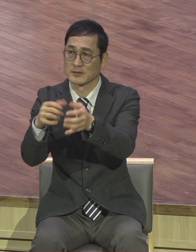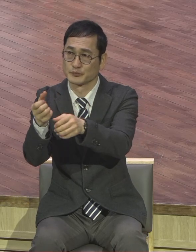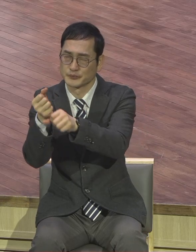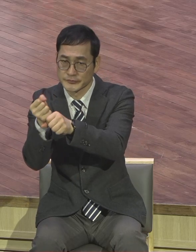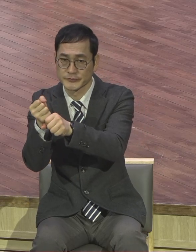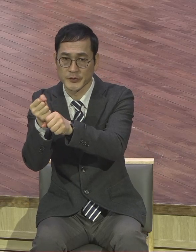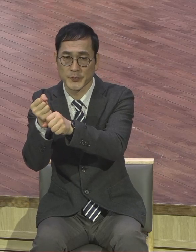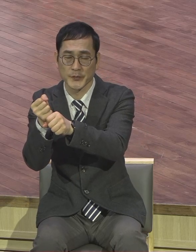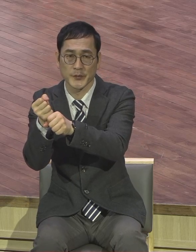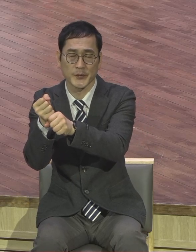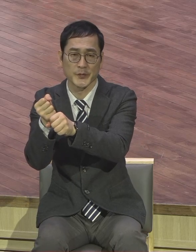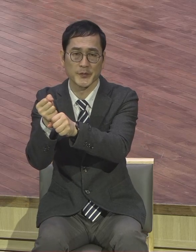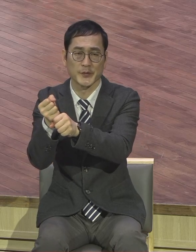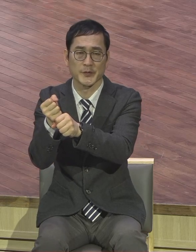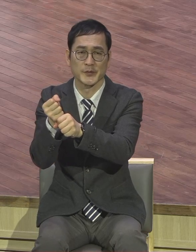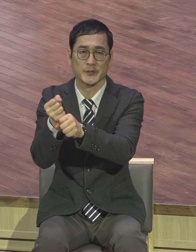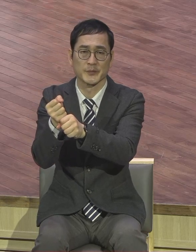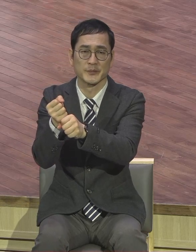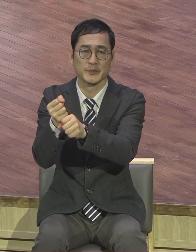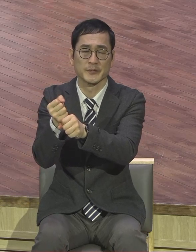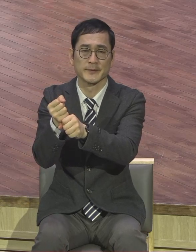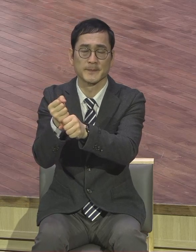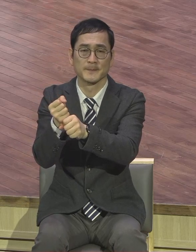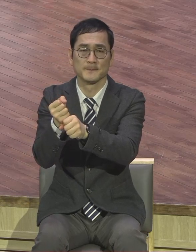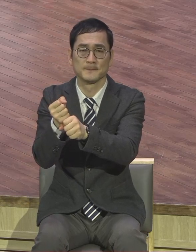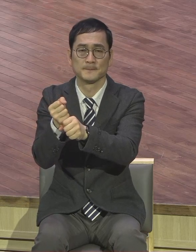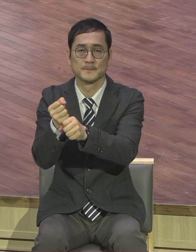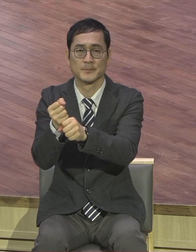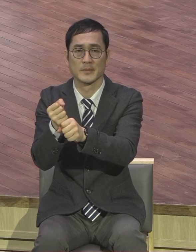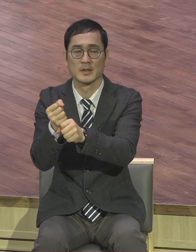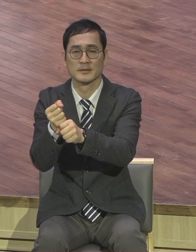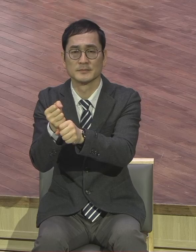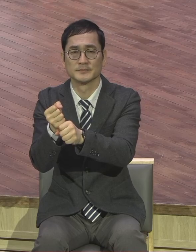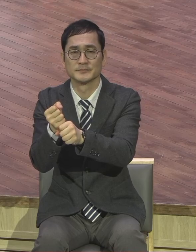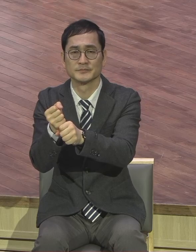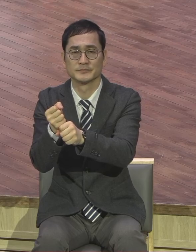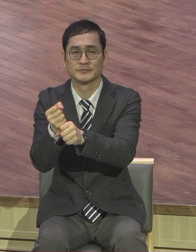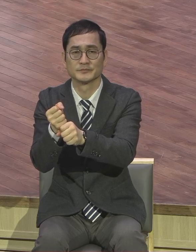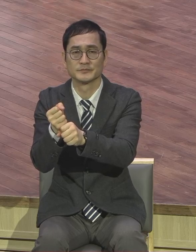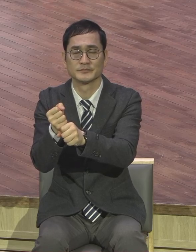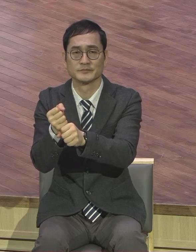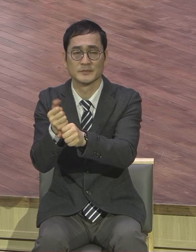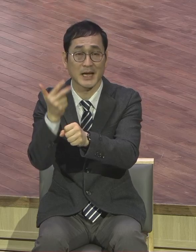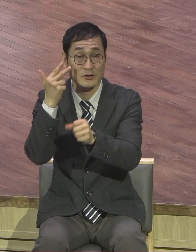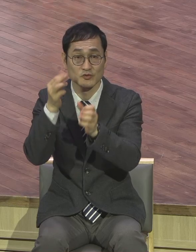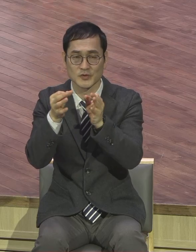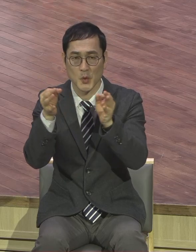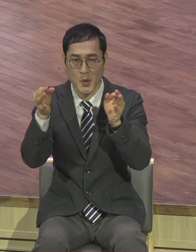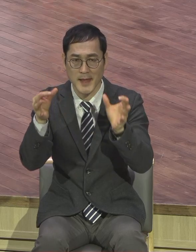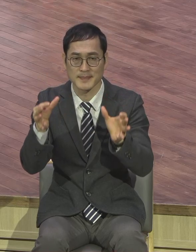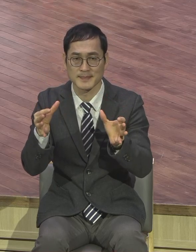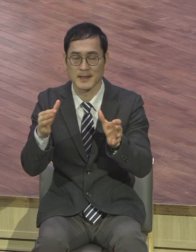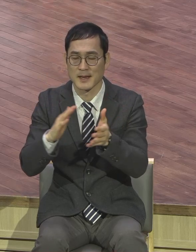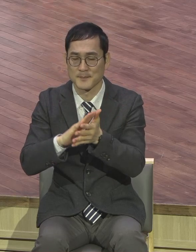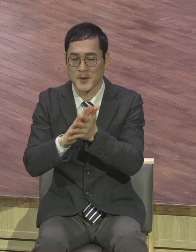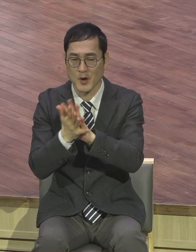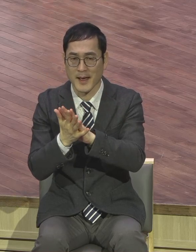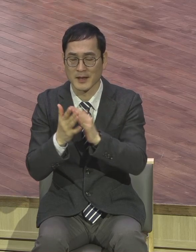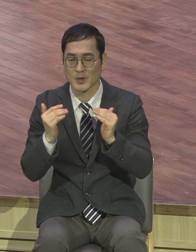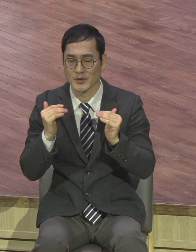이 하나님 주신 말씀을 잡고 이번 한 주간 동안 만이라도 하나님 변화와 성장의